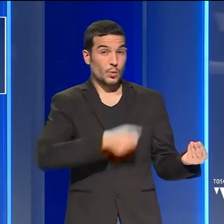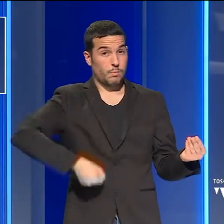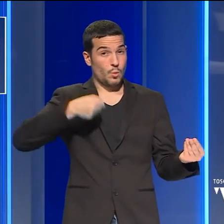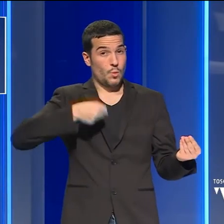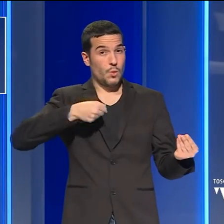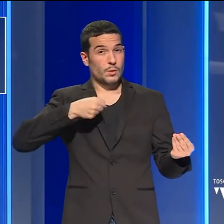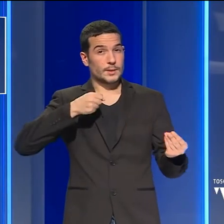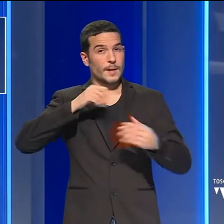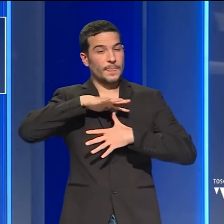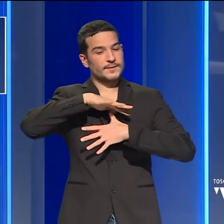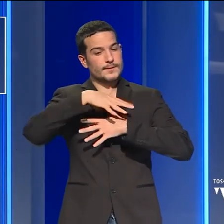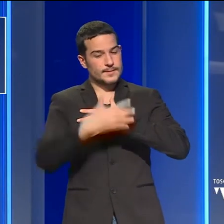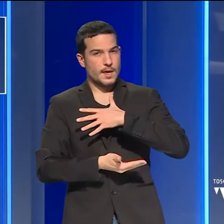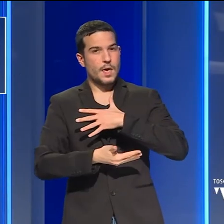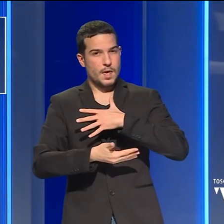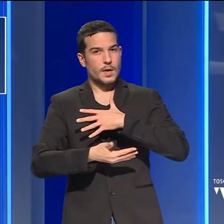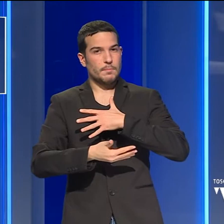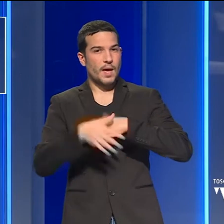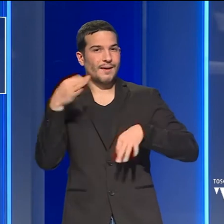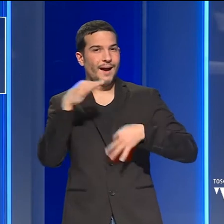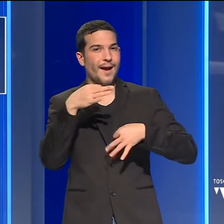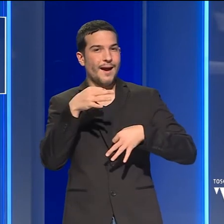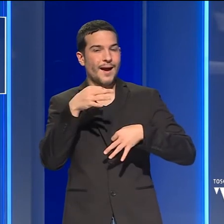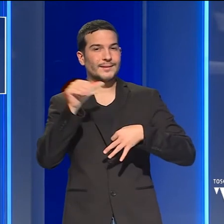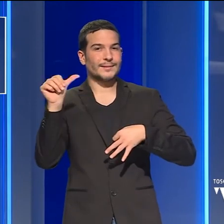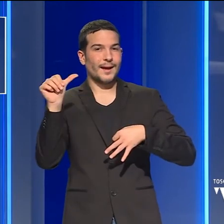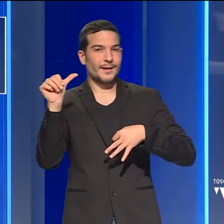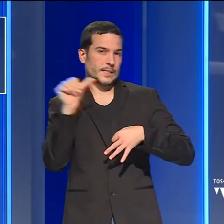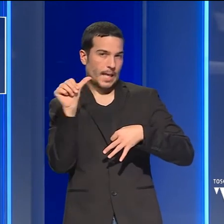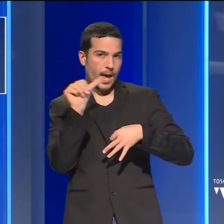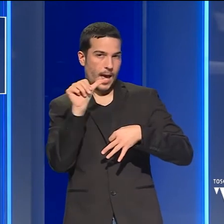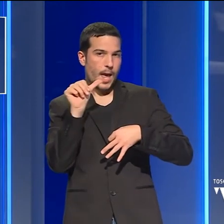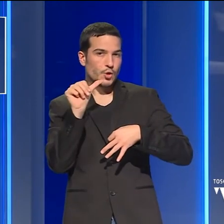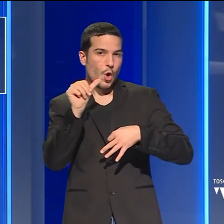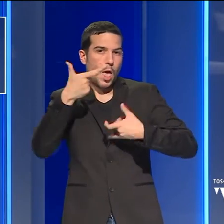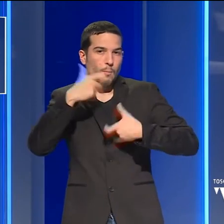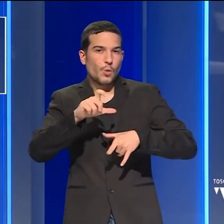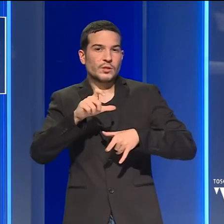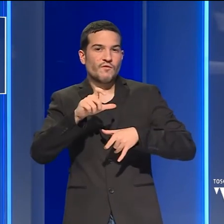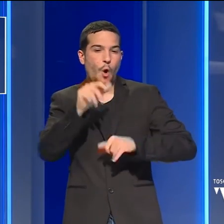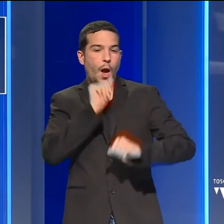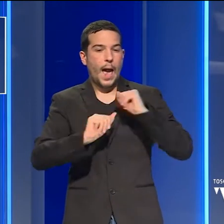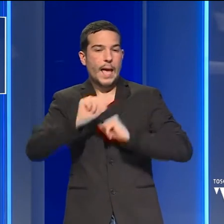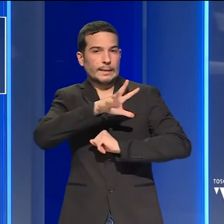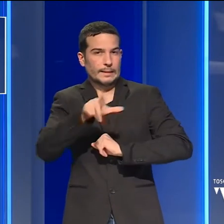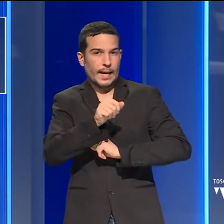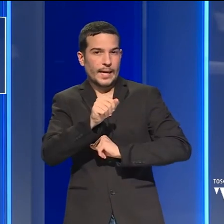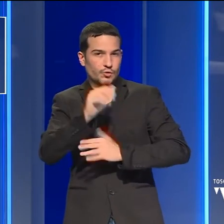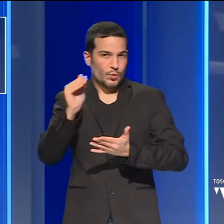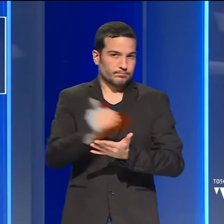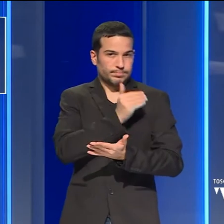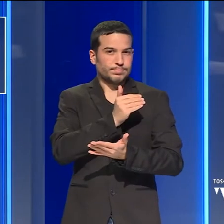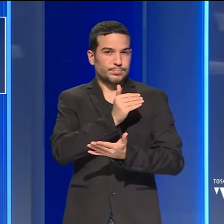schermata artigianalmente con della carta stagnola per eludere l'allarme antitaccheggio, è stata